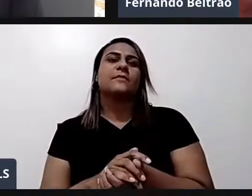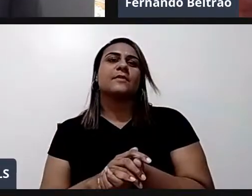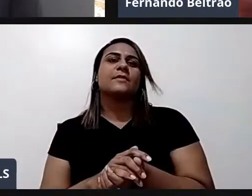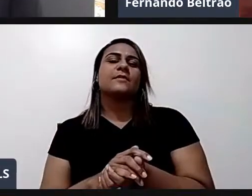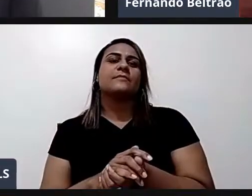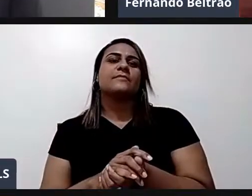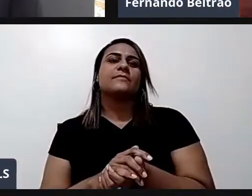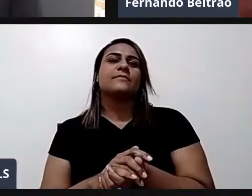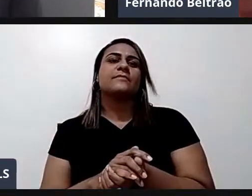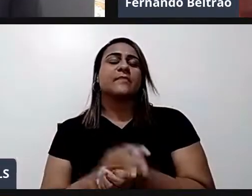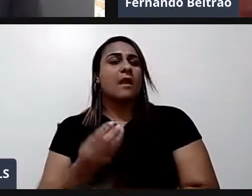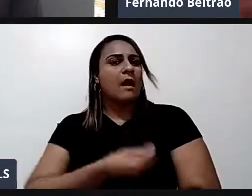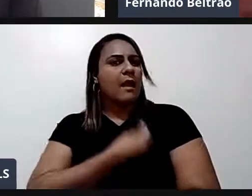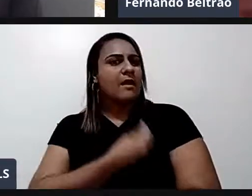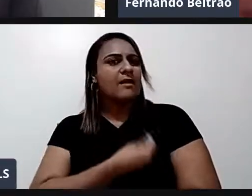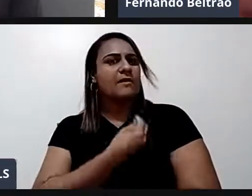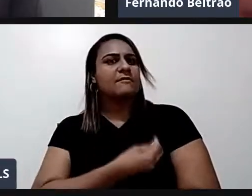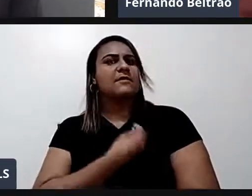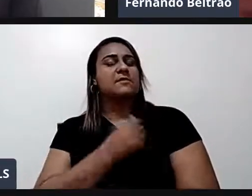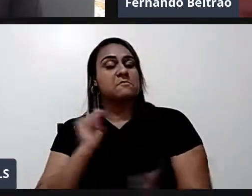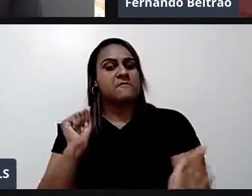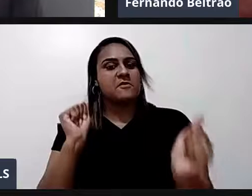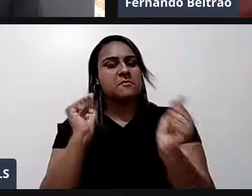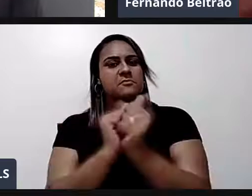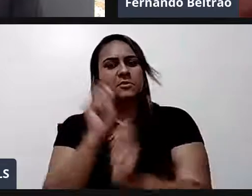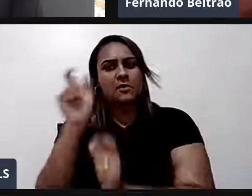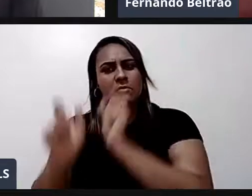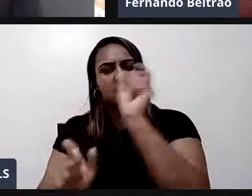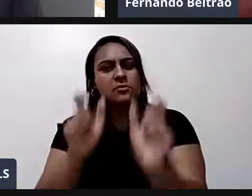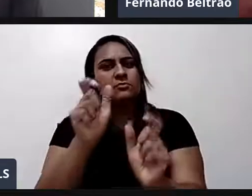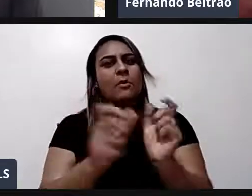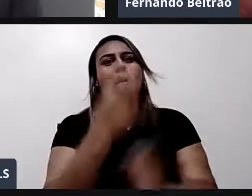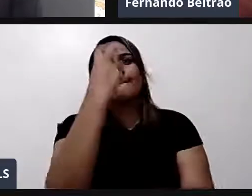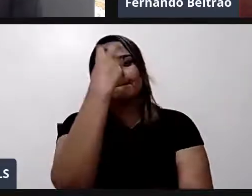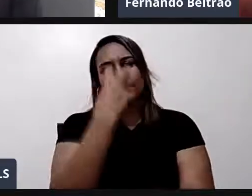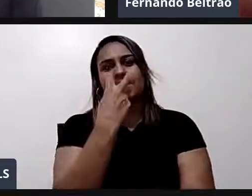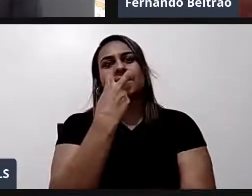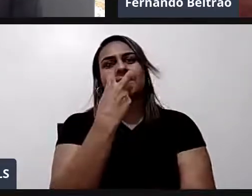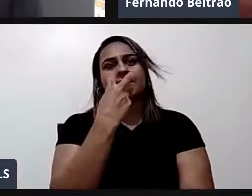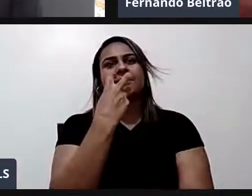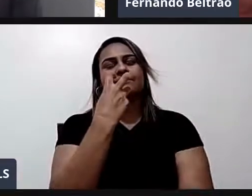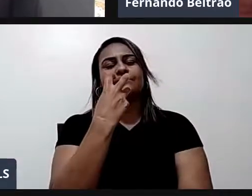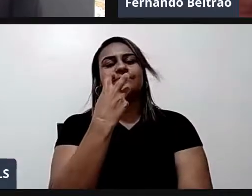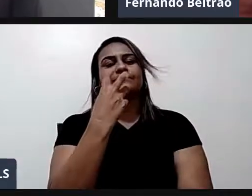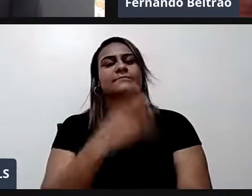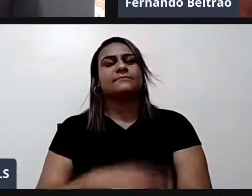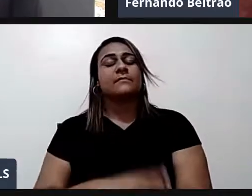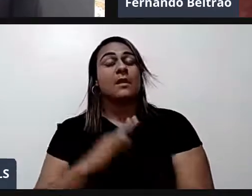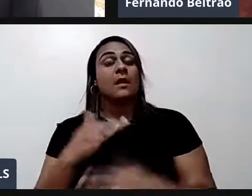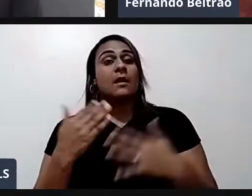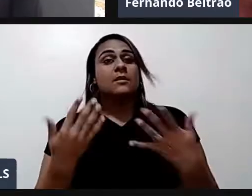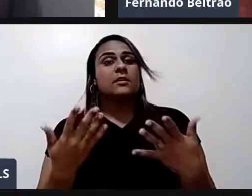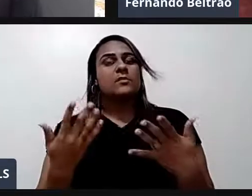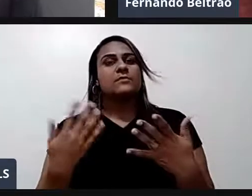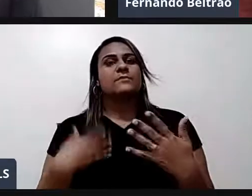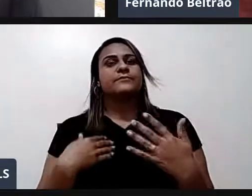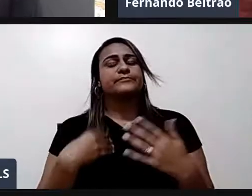cegas. Eu trabalhei com muitos cegos. E o que fiz. E o que faço até hoje. Para tentar explicar algo para um cego.